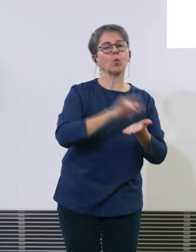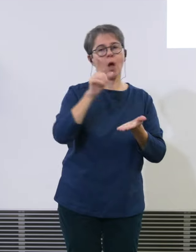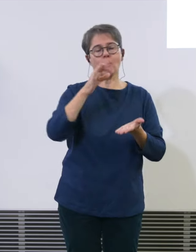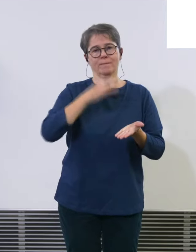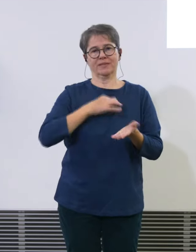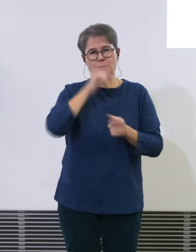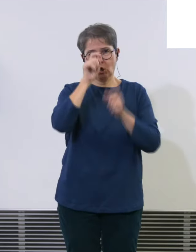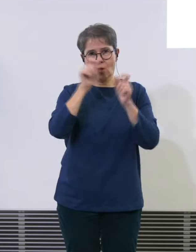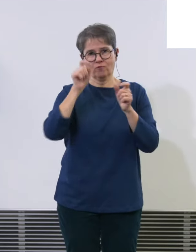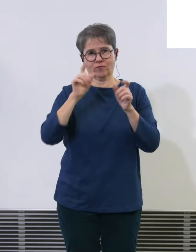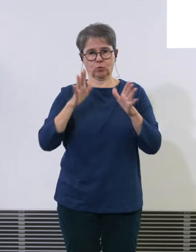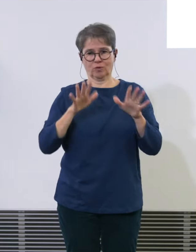Mengengerüst wie gesagt